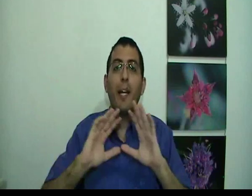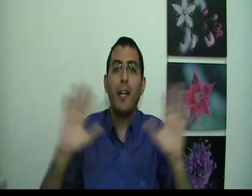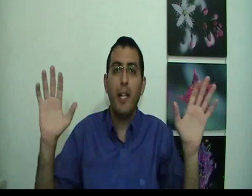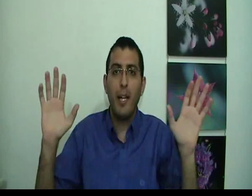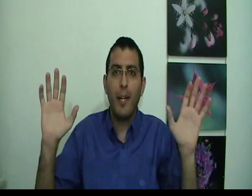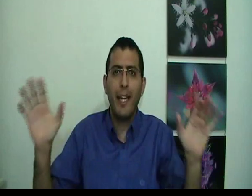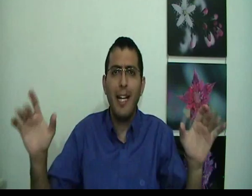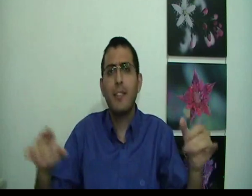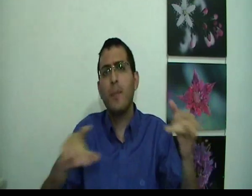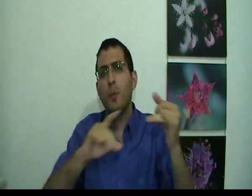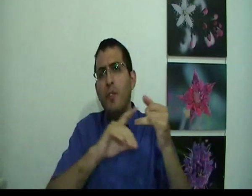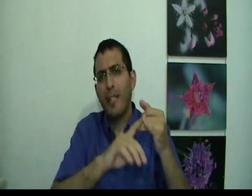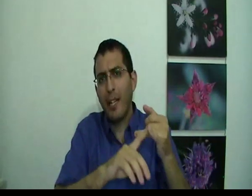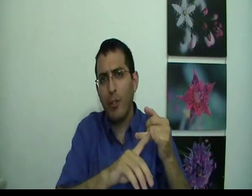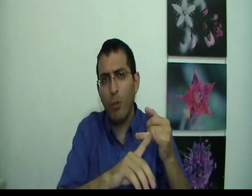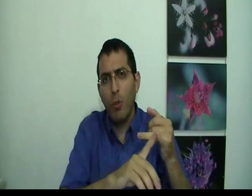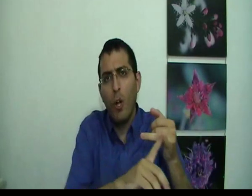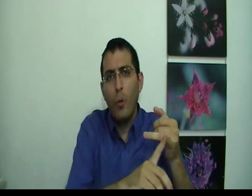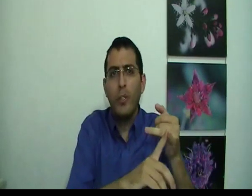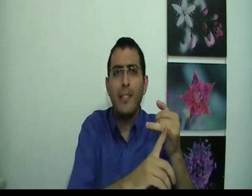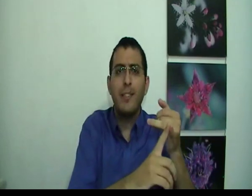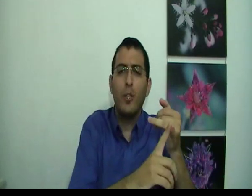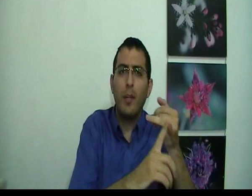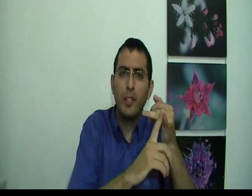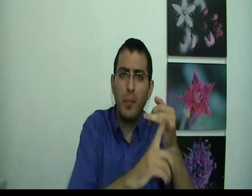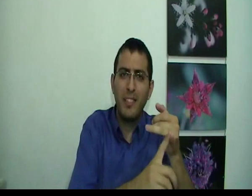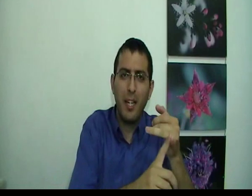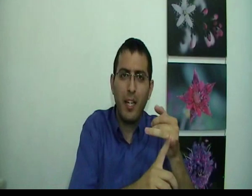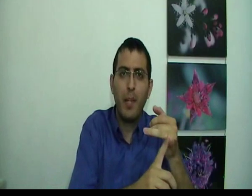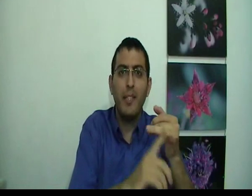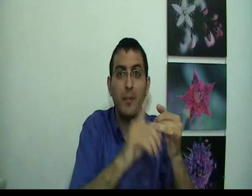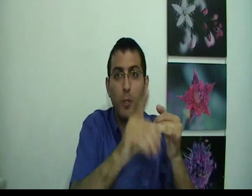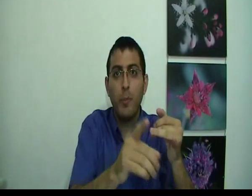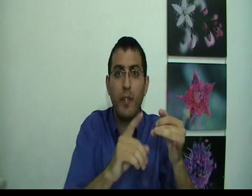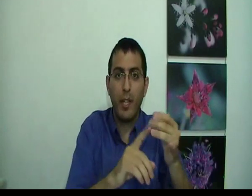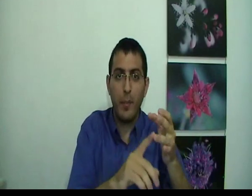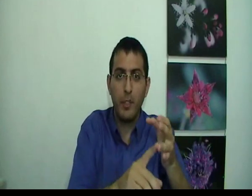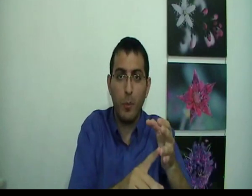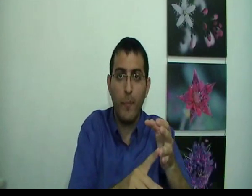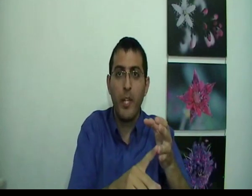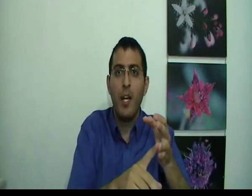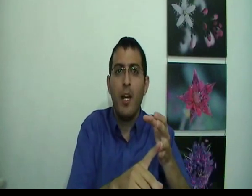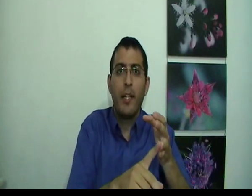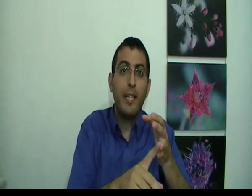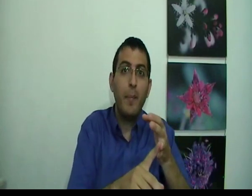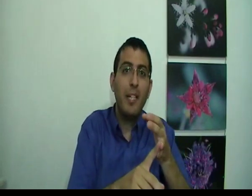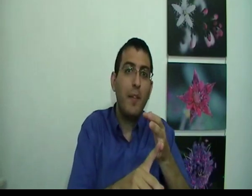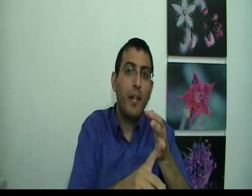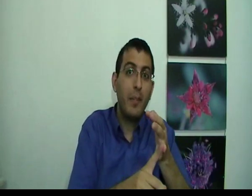אחרים לגמרי כי אז כשמישהו מתווכח איתו הוא יודע שזה לא יותר מאשר משחק כי בעצם זה הוא מתווכח עם עצמו כשבן אדם מפחד